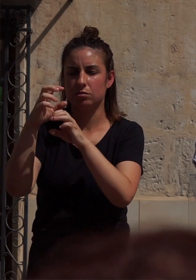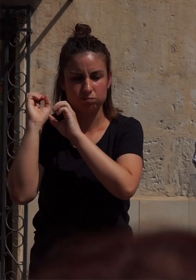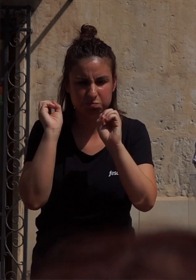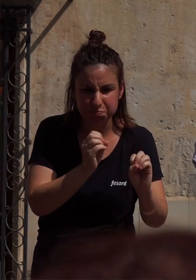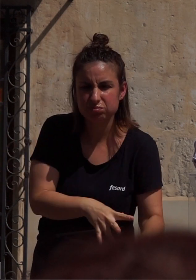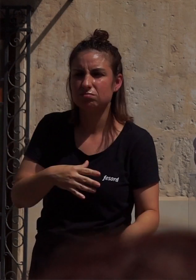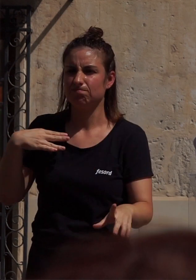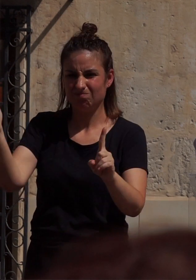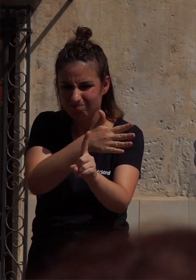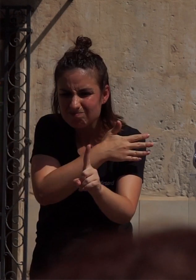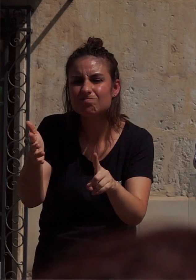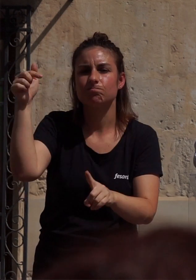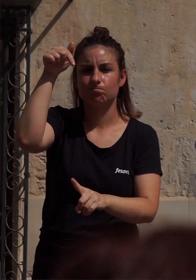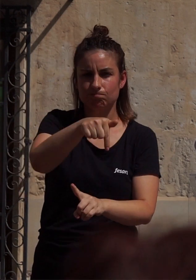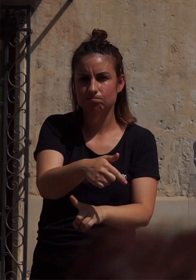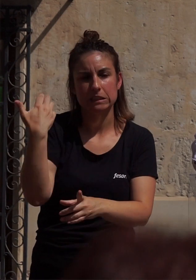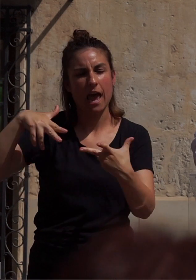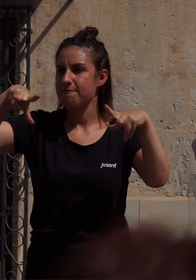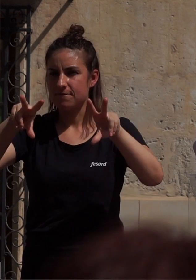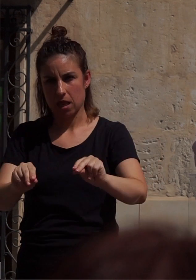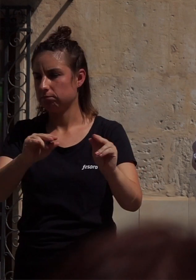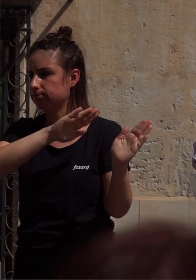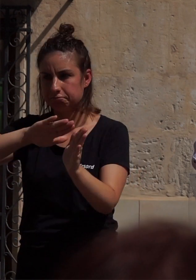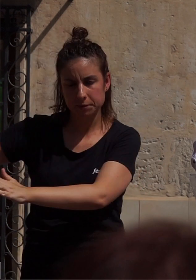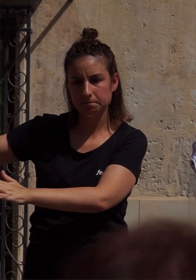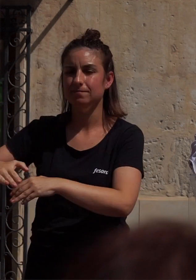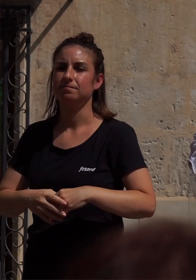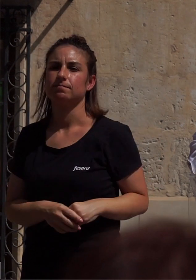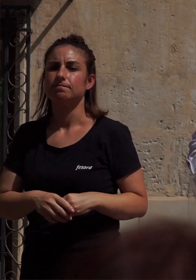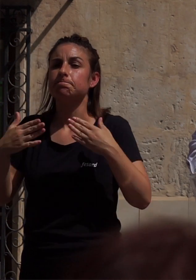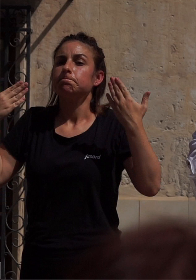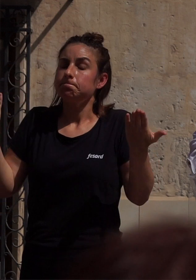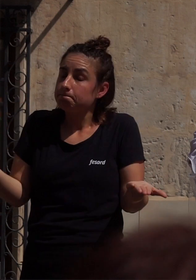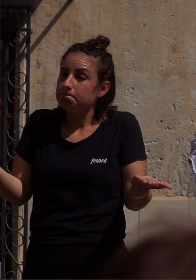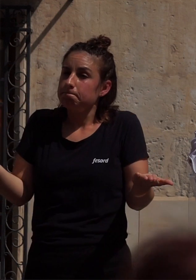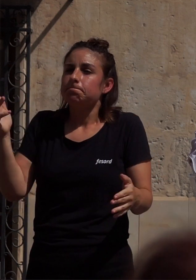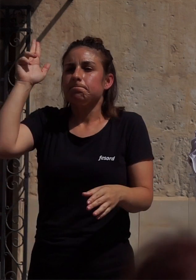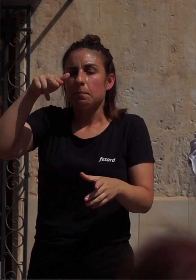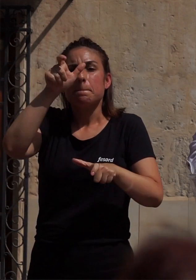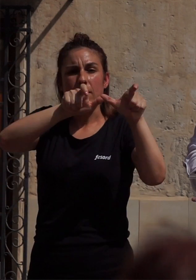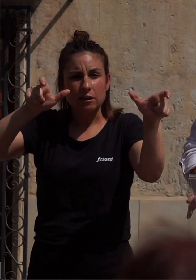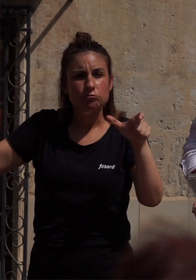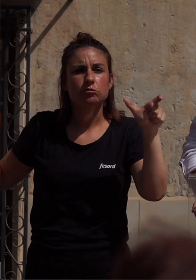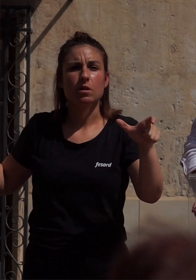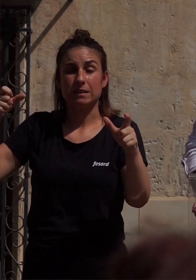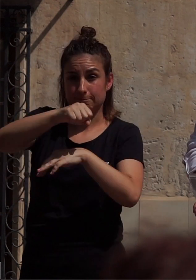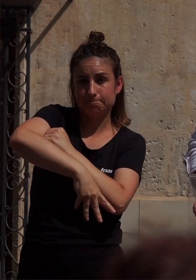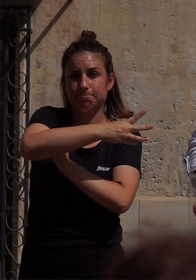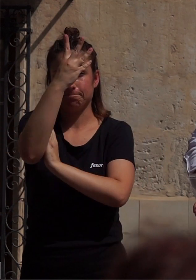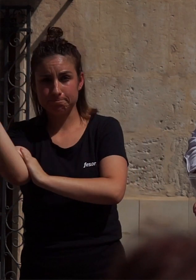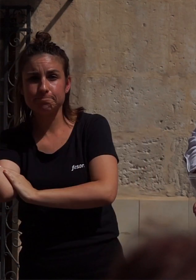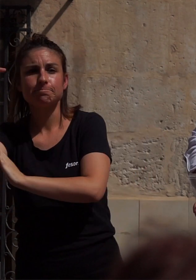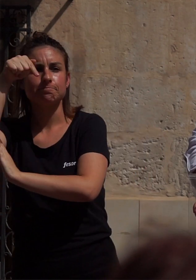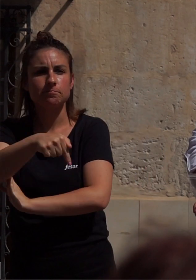encarcelamiento y criminalización. A pesar de ello, las personas LGTBIQ